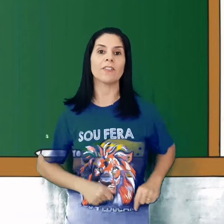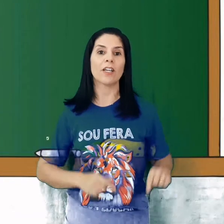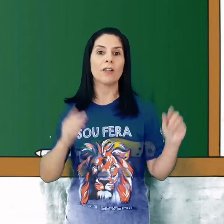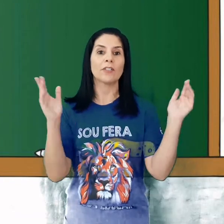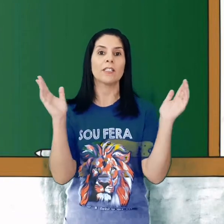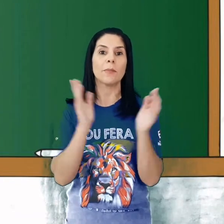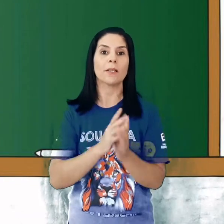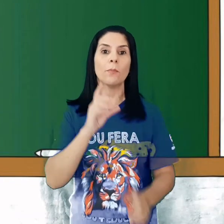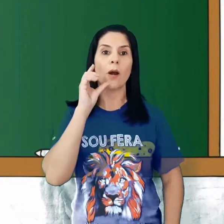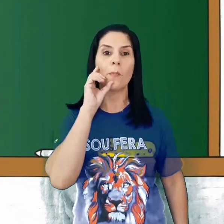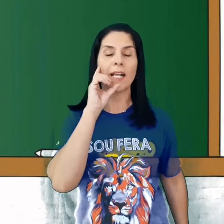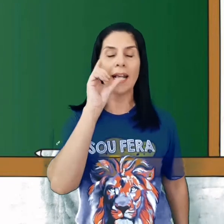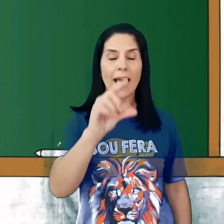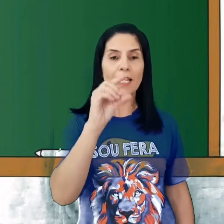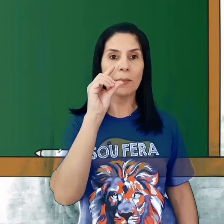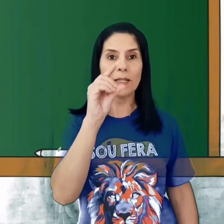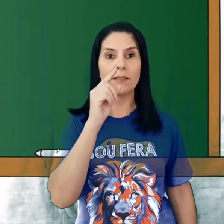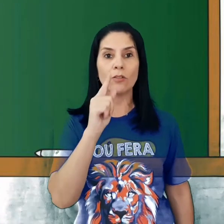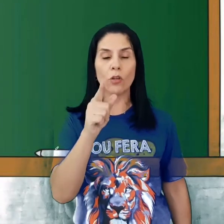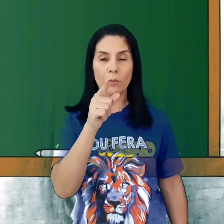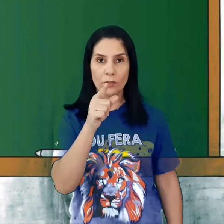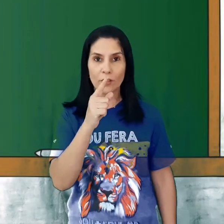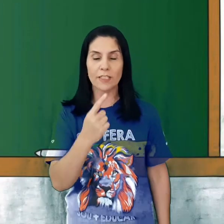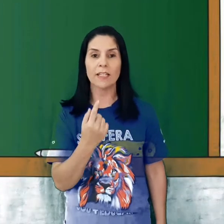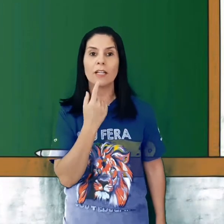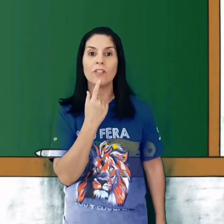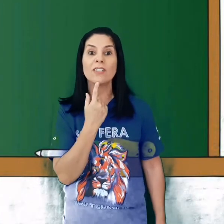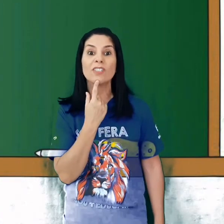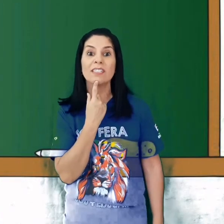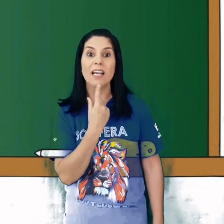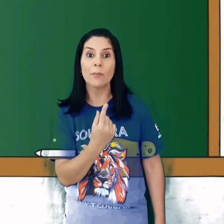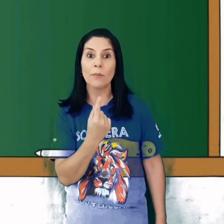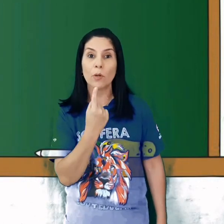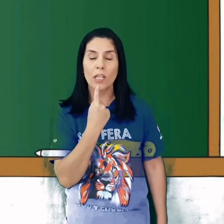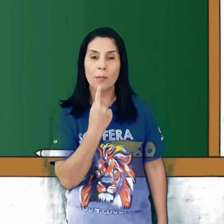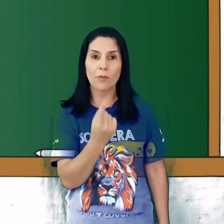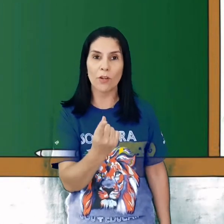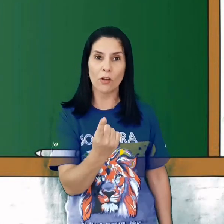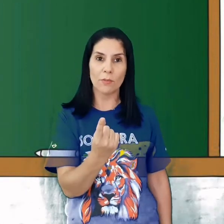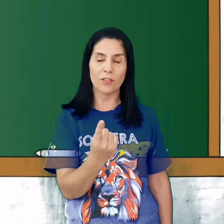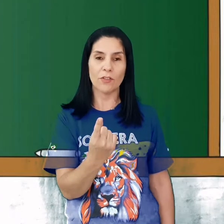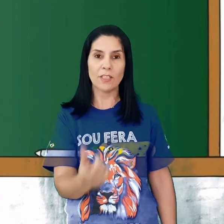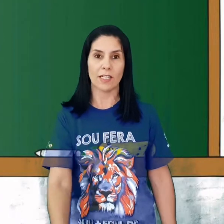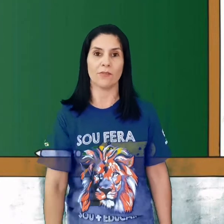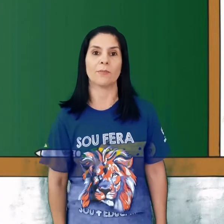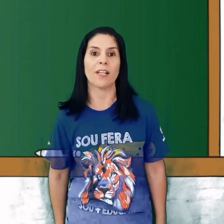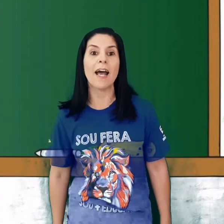Eu quero que vocês batam palma cada pedacinho do nome de vocês, cada vez que vocês abrem a boquinha para falar o nome de vocês. Vamos lá?